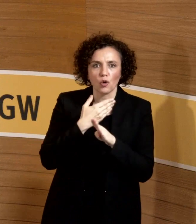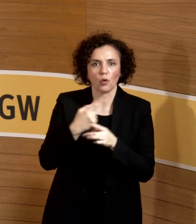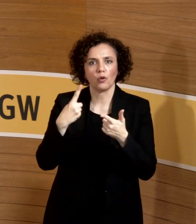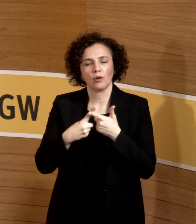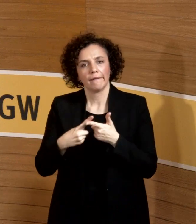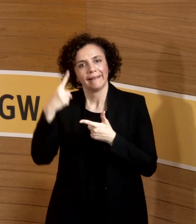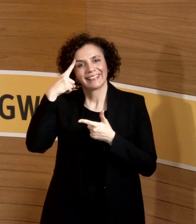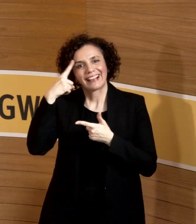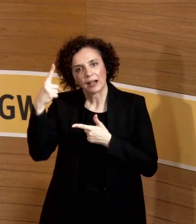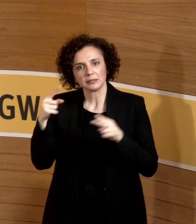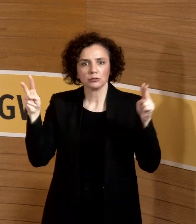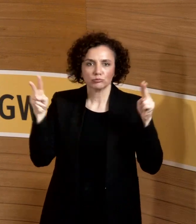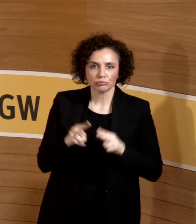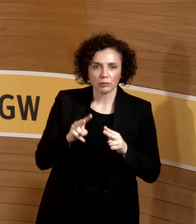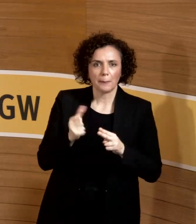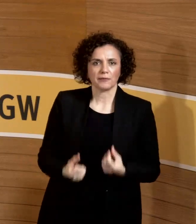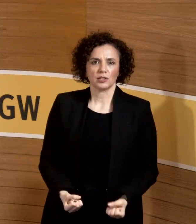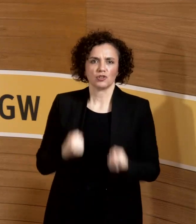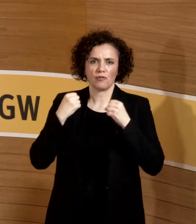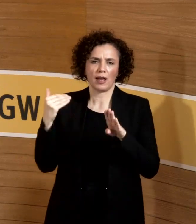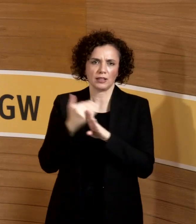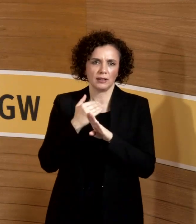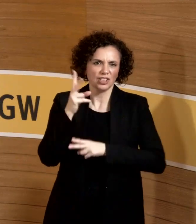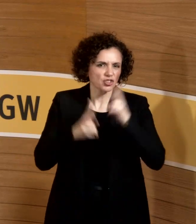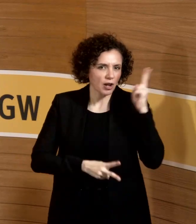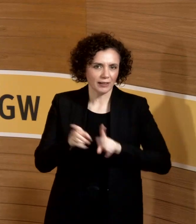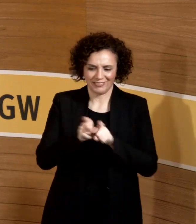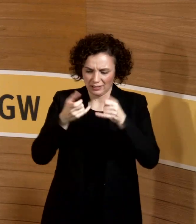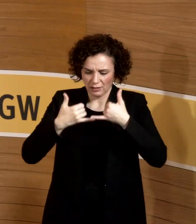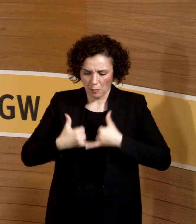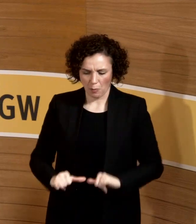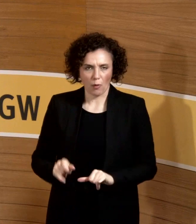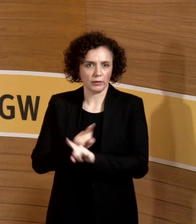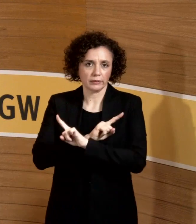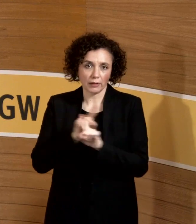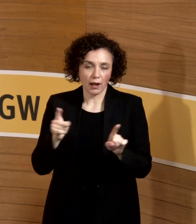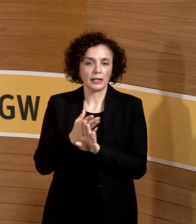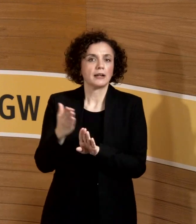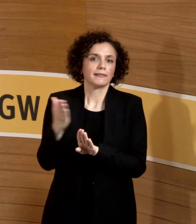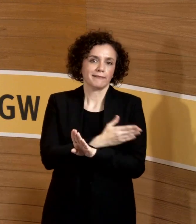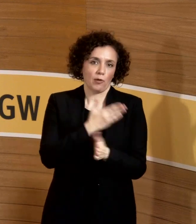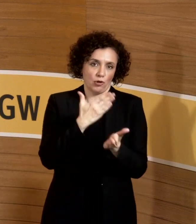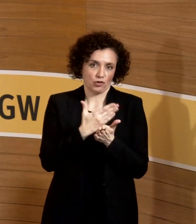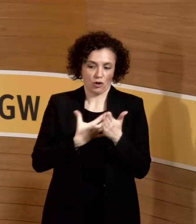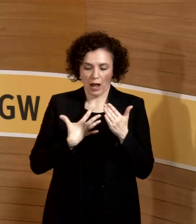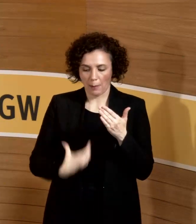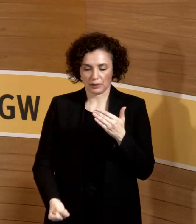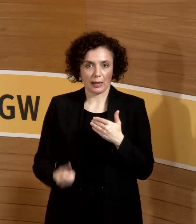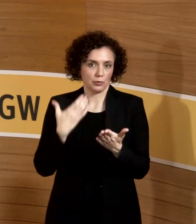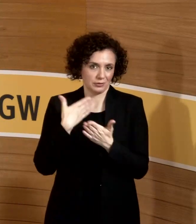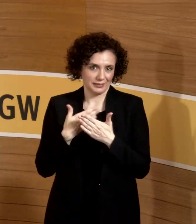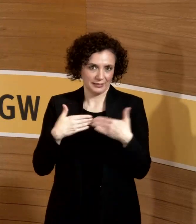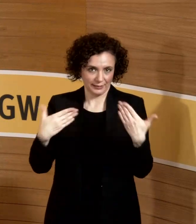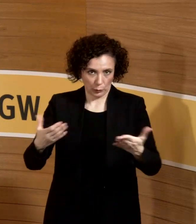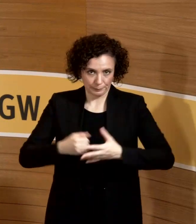Schwerstgeschädigten werden in Deutschland meist nicht mehr geboren, sondern im Vorfeld dann abgetrieben. Das Problem ist